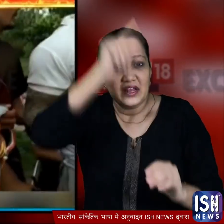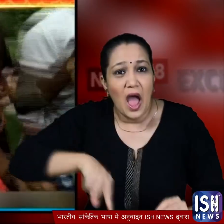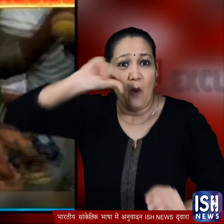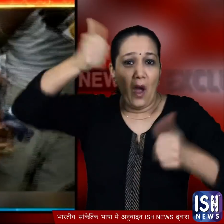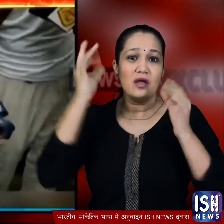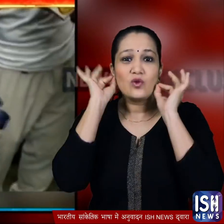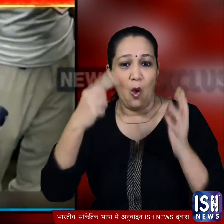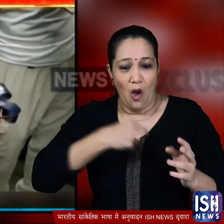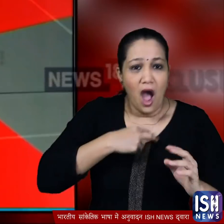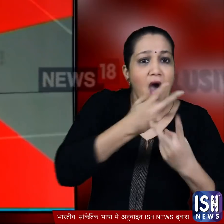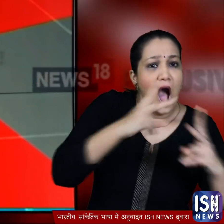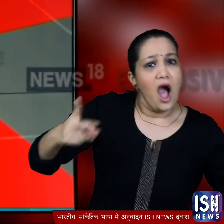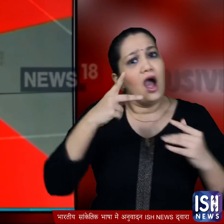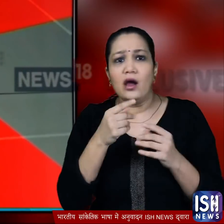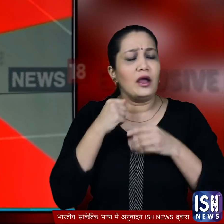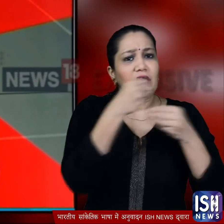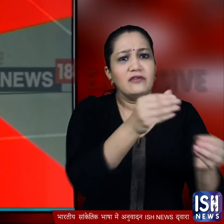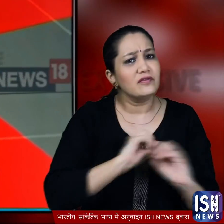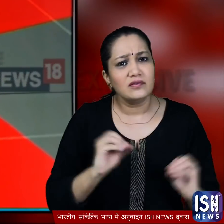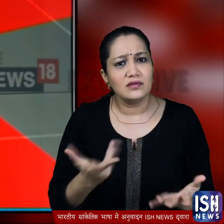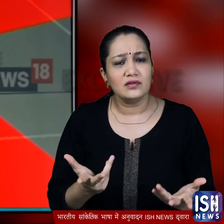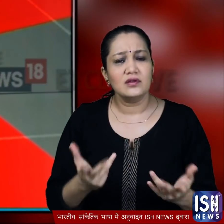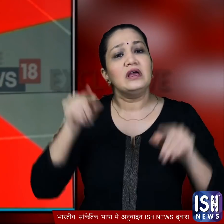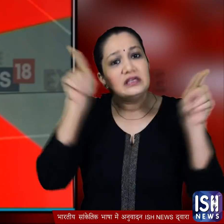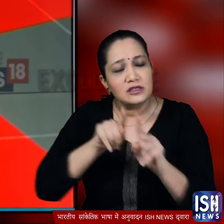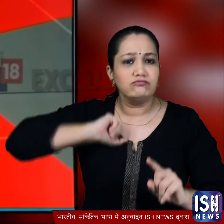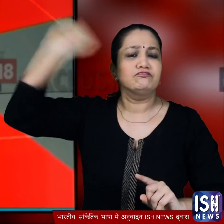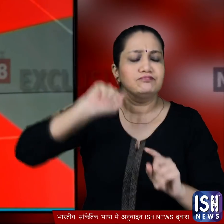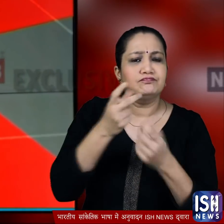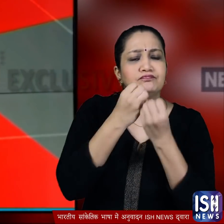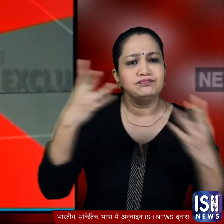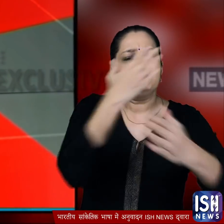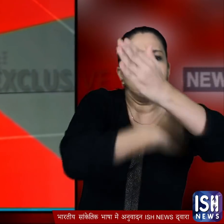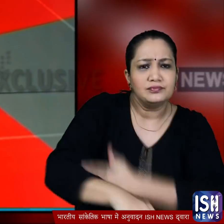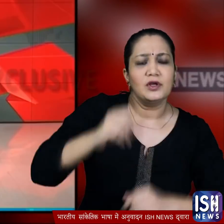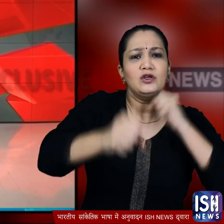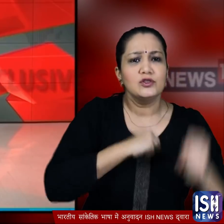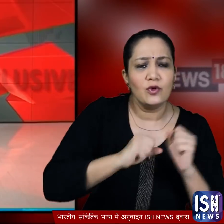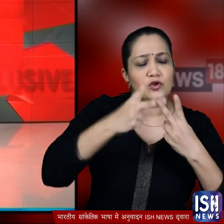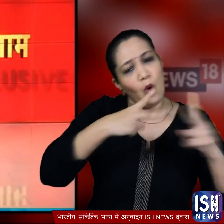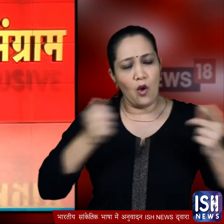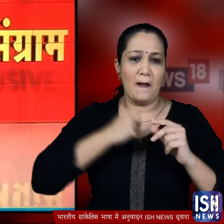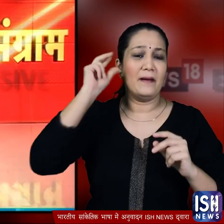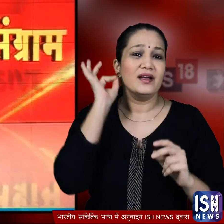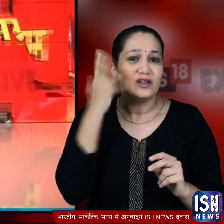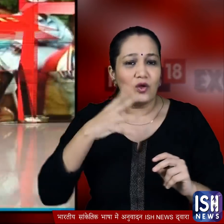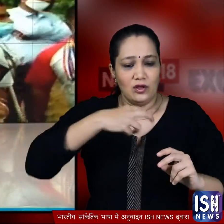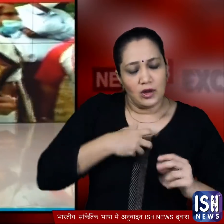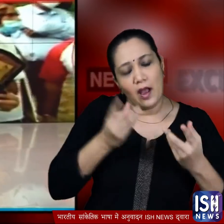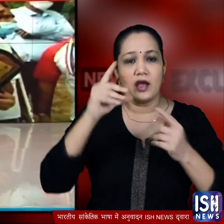उसे परवा नहीं है और इसी आरोप को प्रदर्शन का मुख्य मुद्दा बनाते हुए कई दिव्यांग खिलाडी अपने मेडल वापस करने के लिए सीम आवास